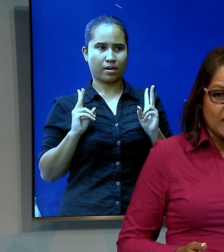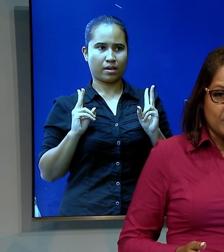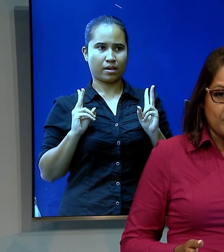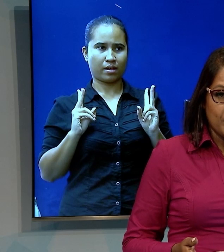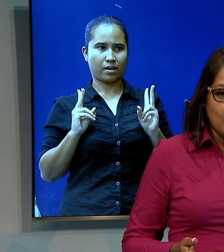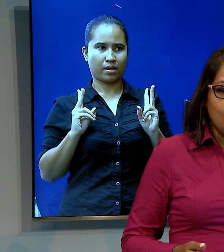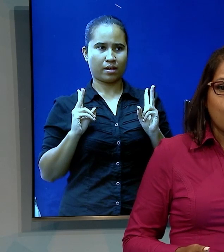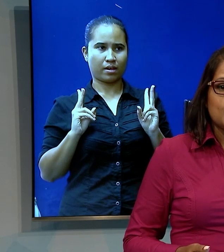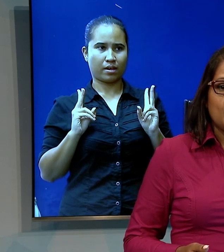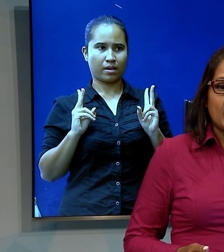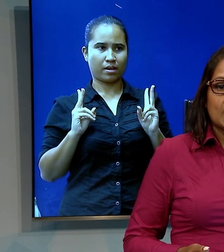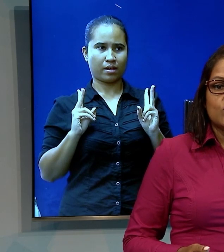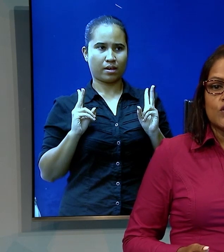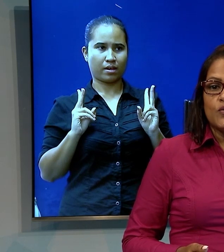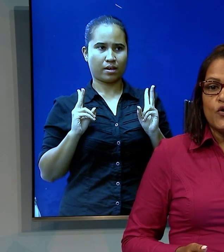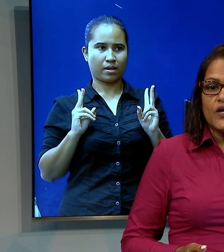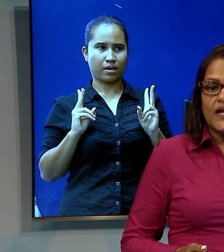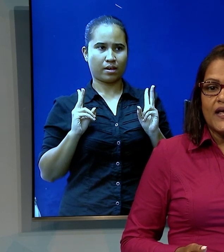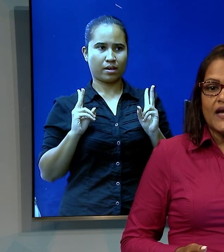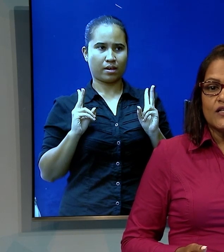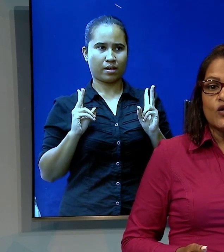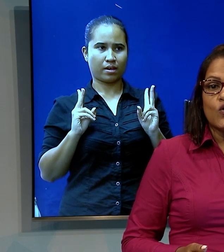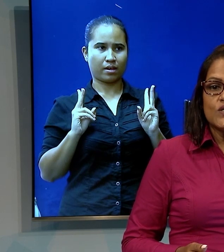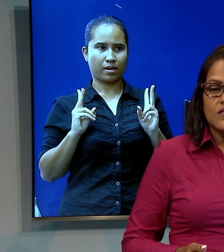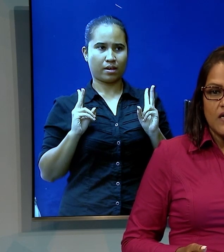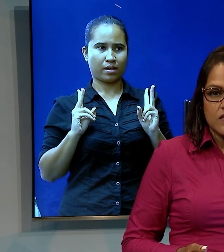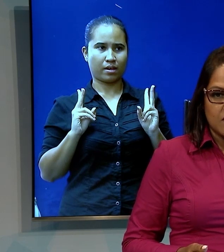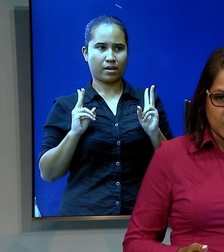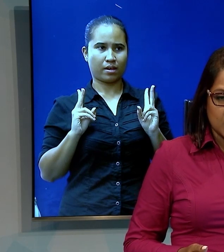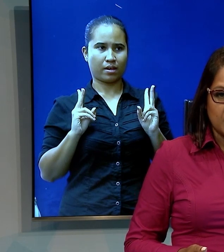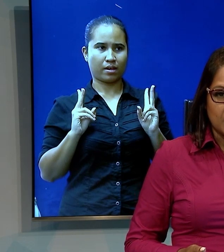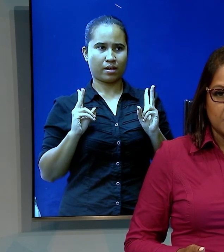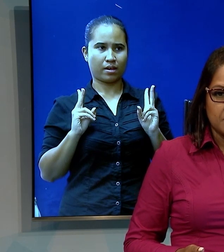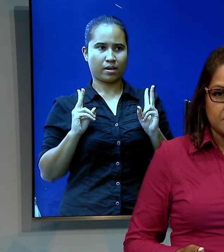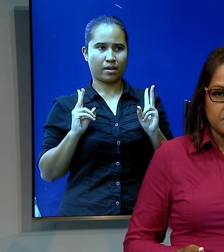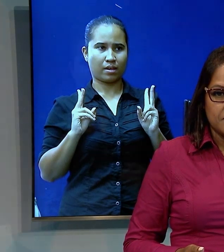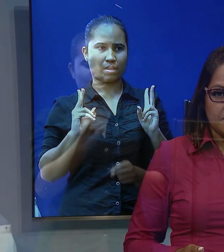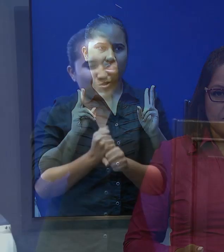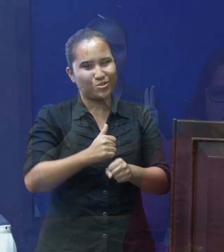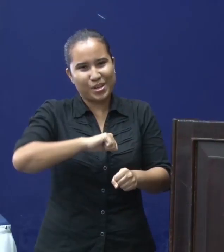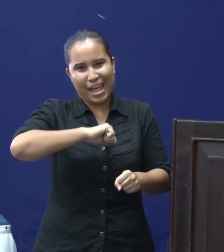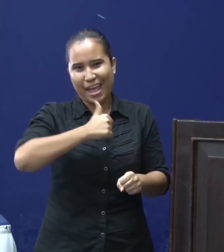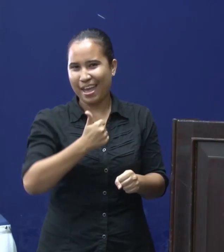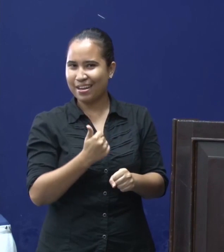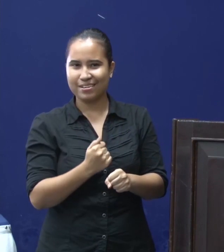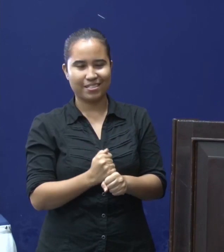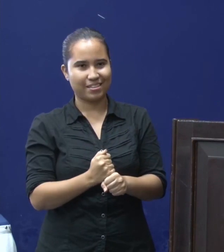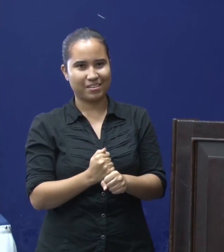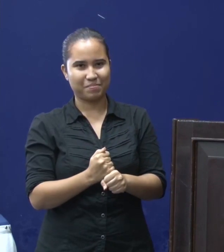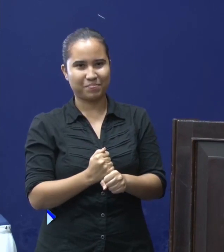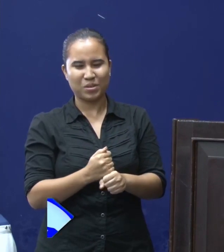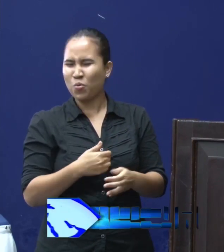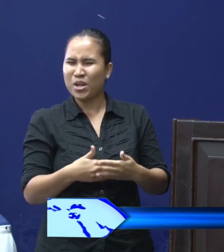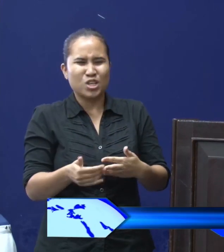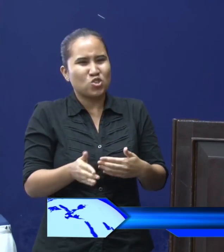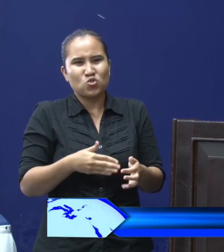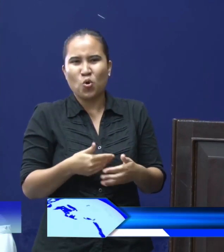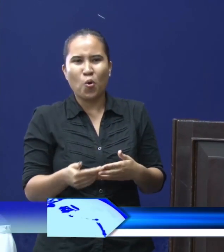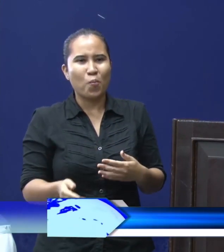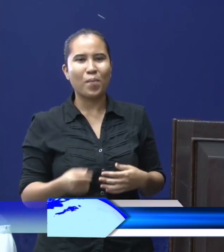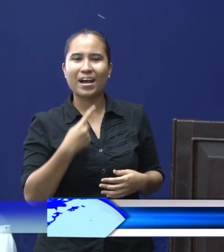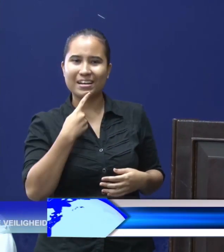thuis te blijven. Volgens Vera doet de burgerij echter nog steeds wat ze wil. Niet zomaar wordt er gezegd,